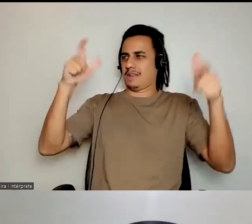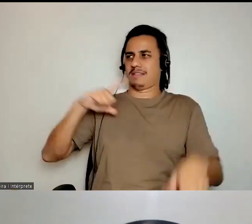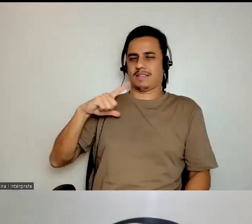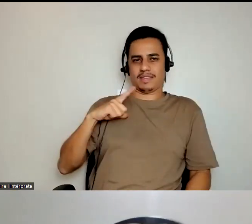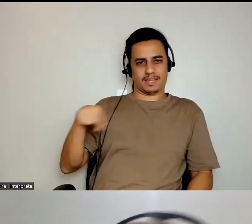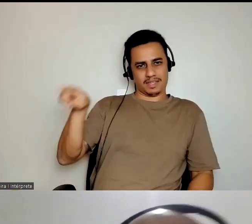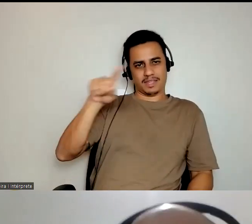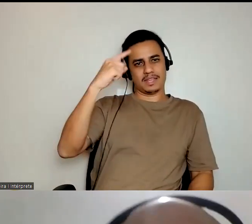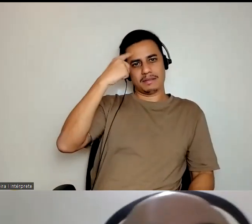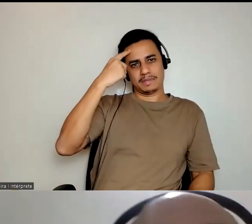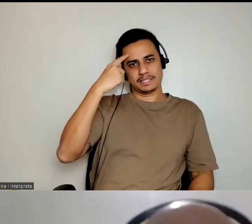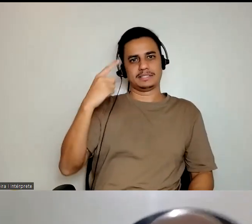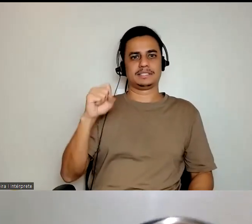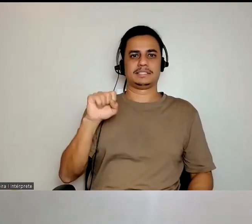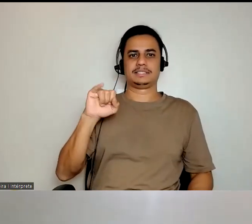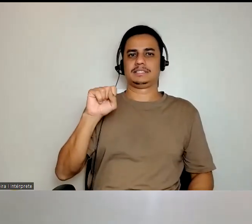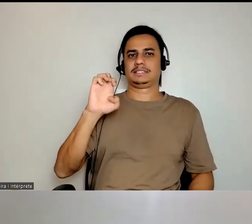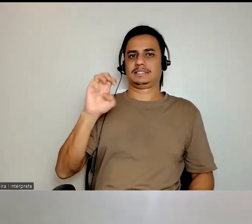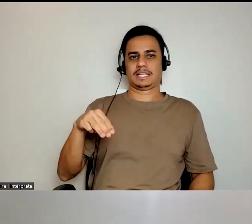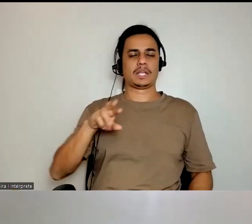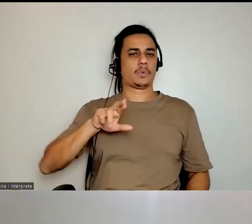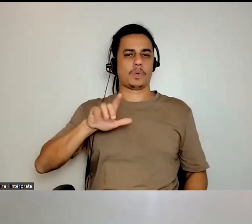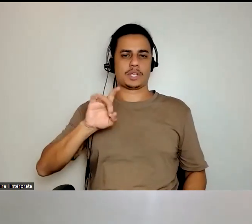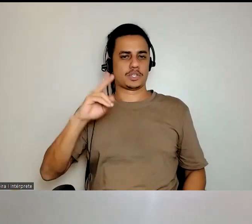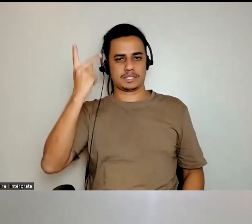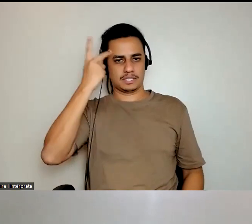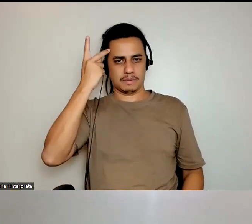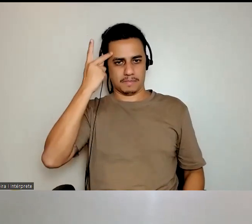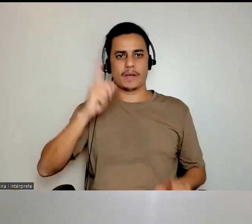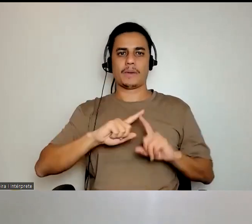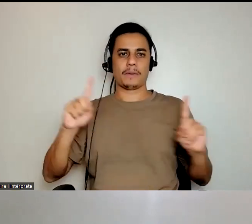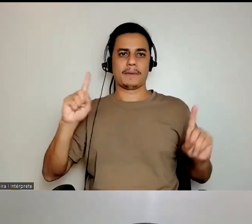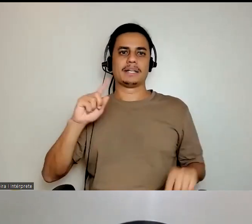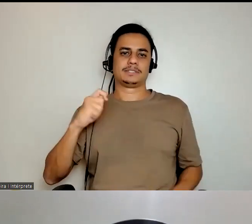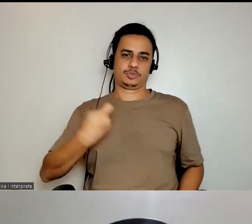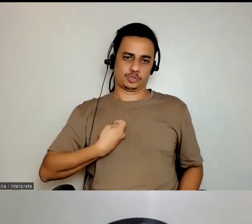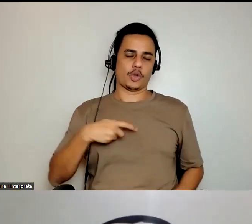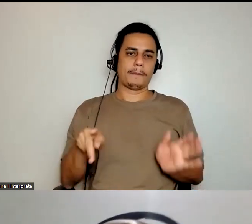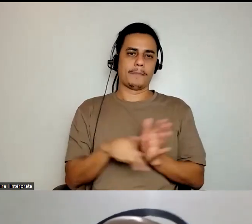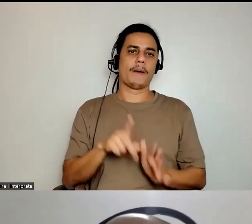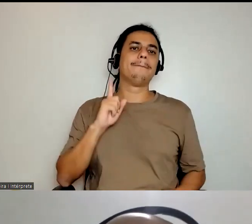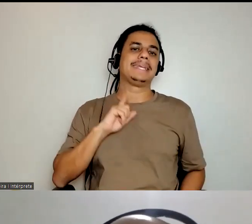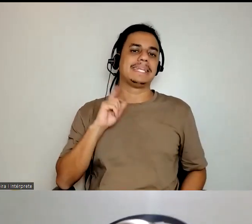uma atividade do CISEM, eu não falo de São Paulo, mas acho que eu falo de Minas Gerais,